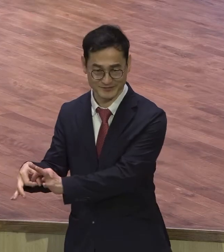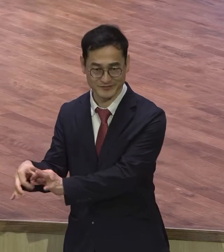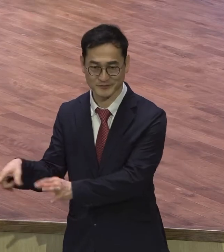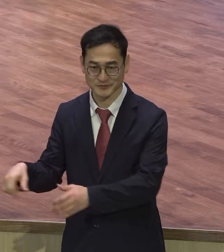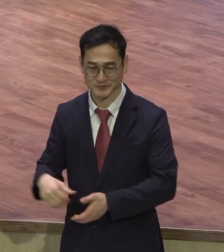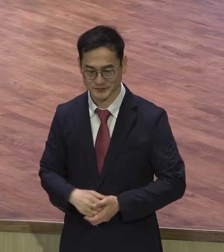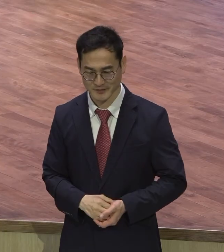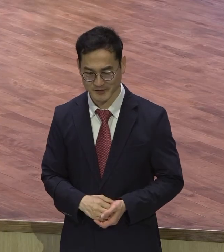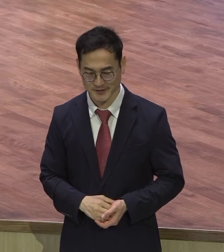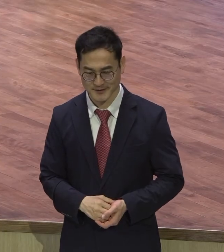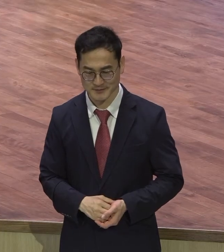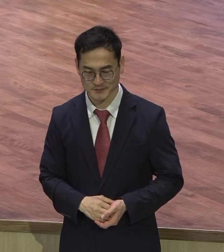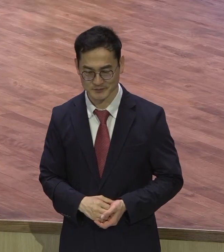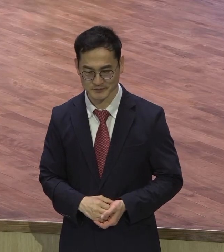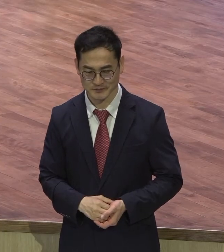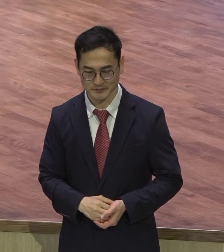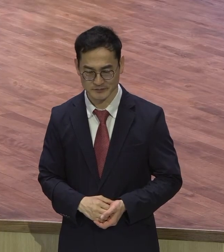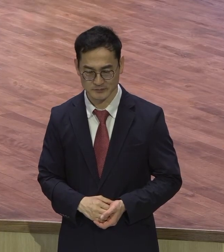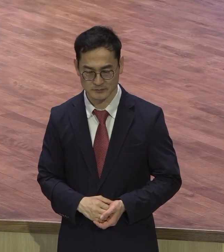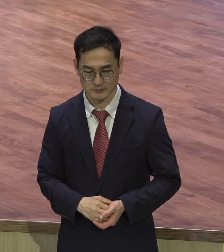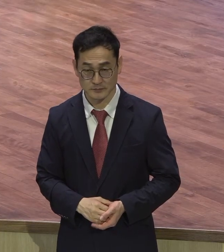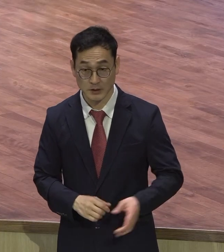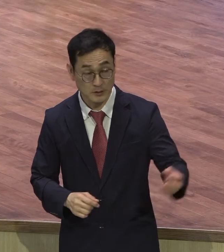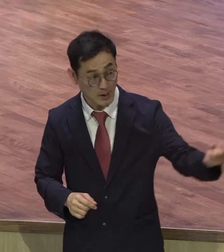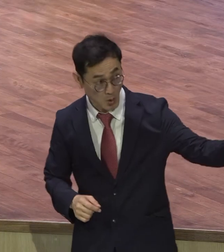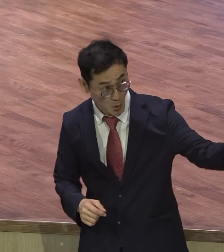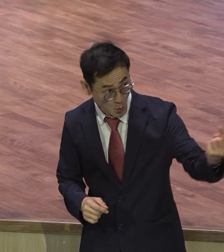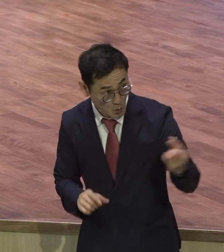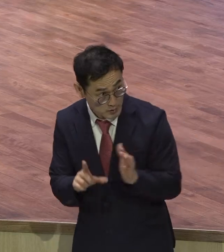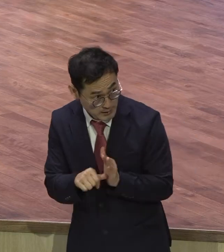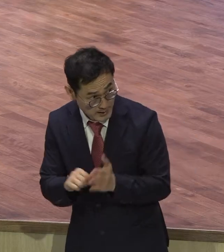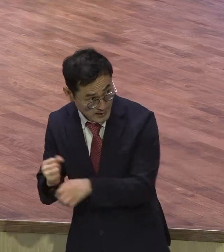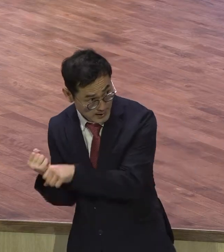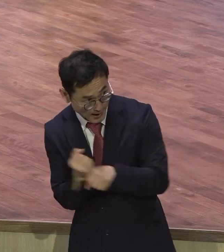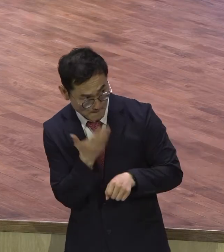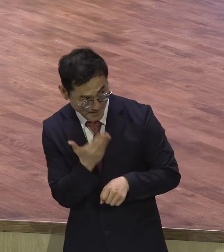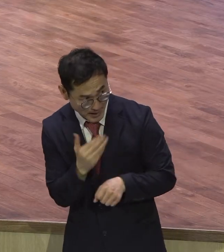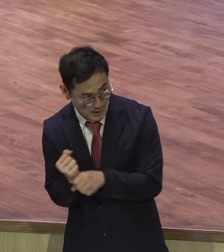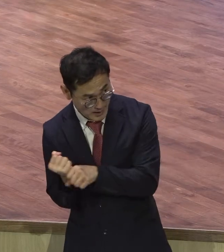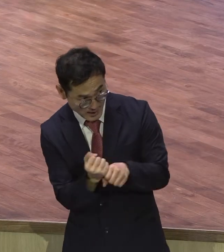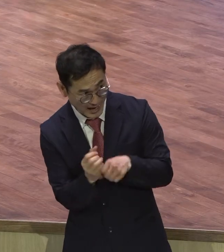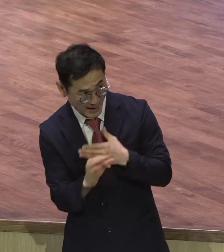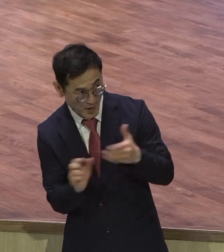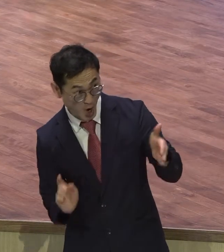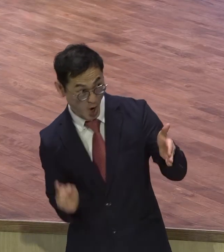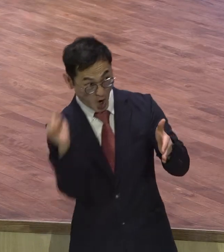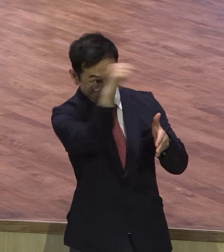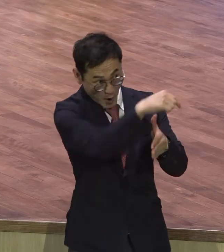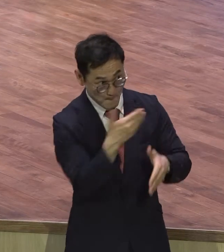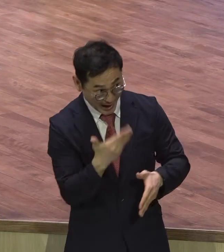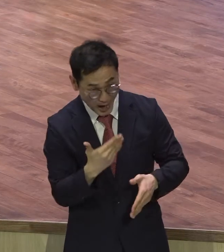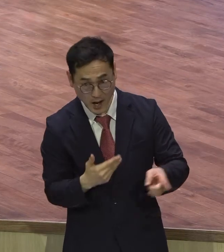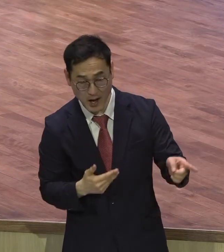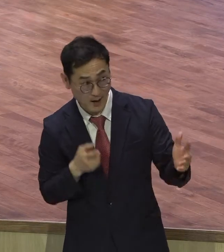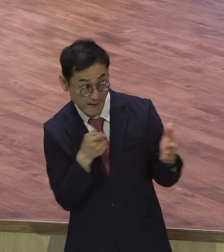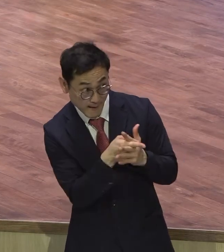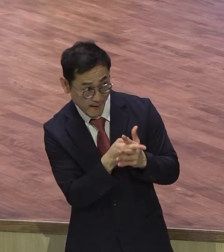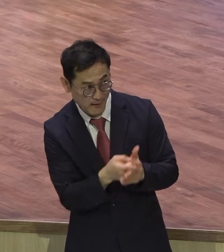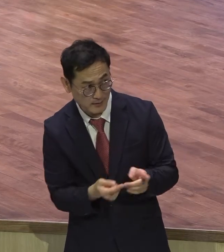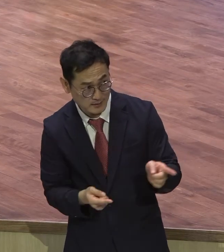공회에 오는 동있고 짧은 시간에 딱 분별해냅니다 그래서 자주 성기 좋거든요